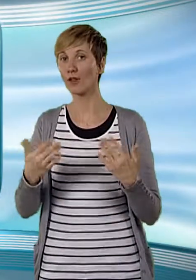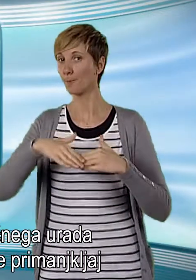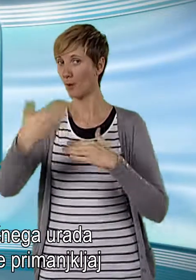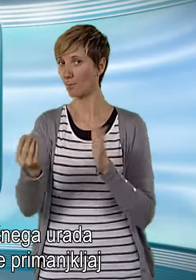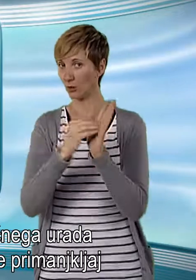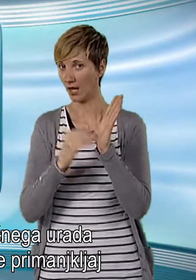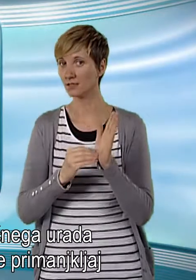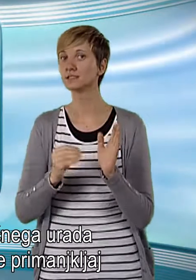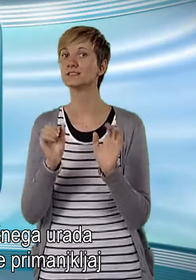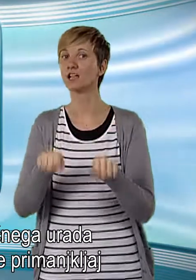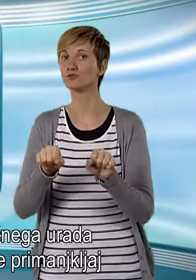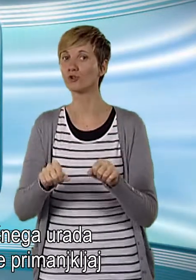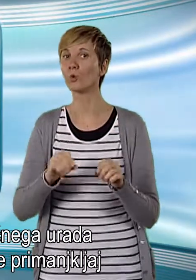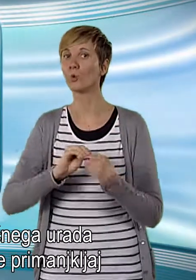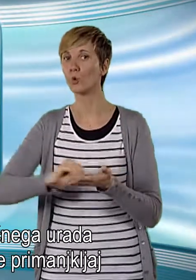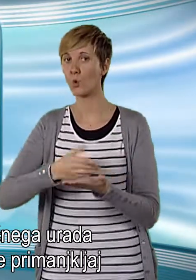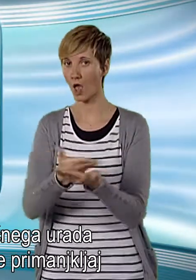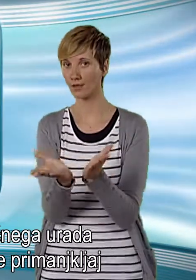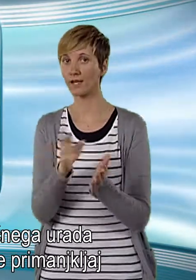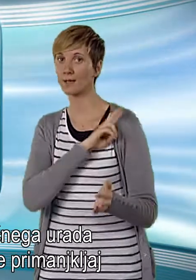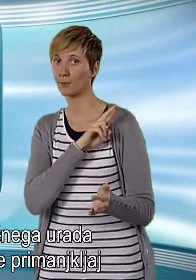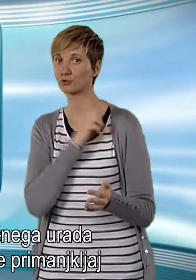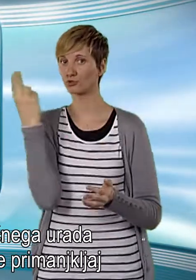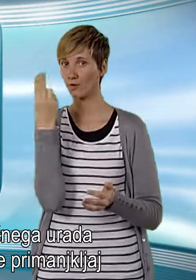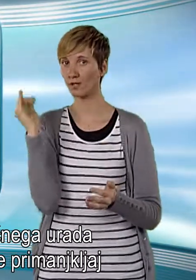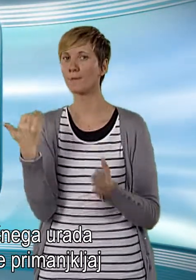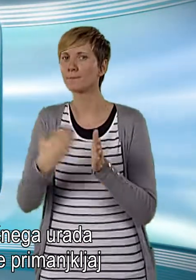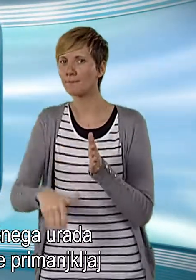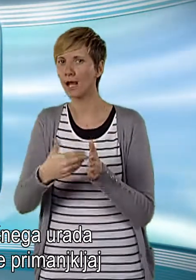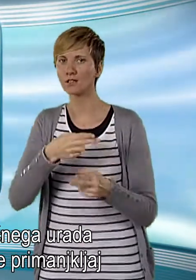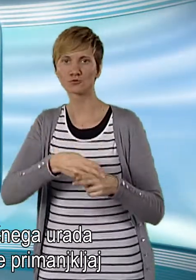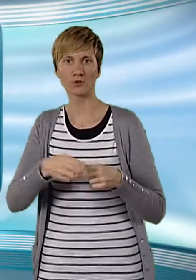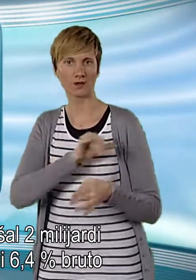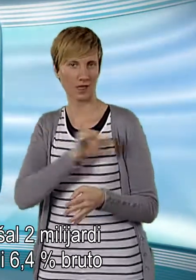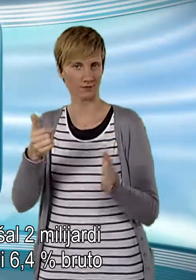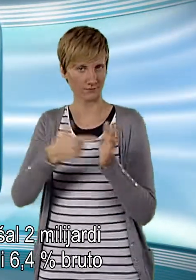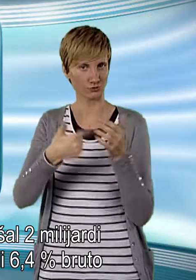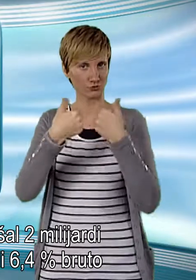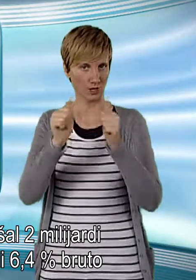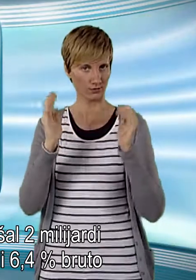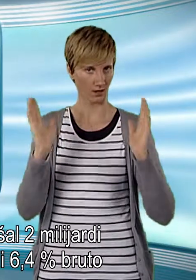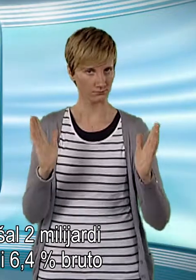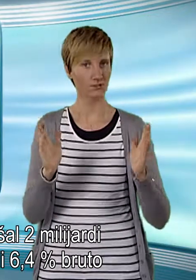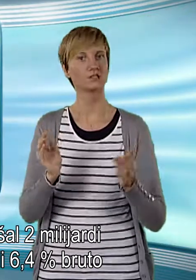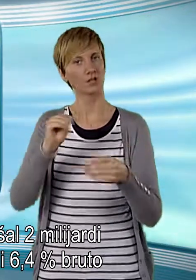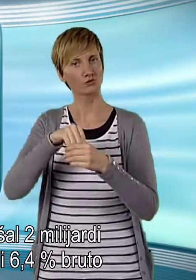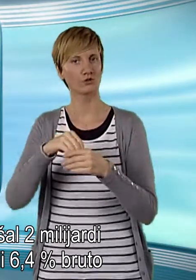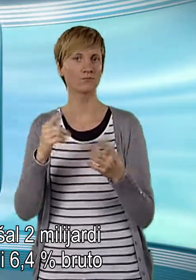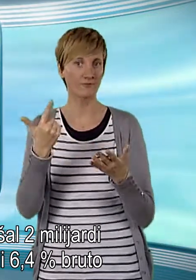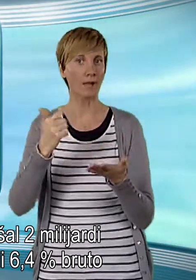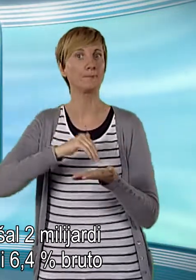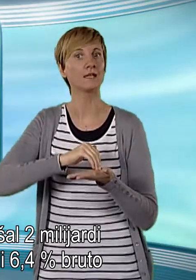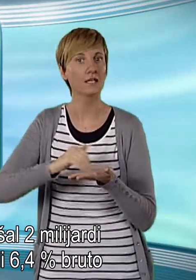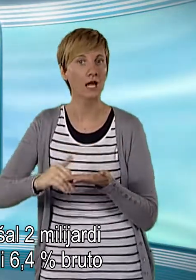Po podatkih Statističnega urada Republike Slovenije je primankljaj države leta 2011 znašal 2